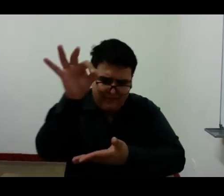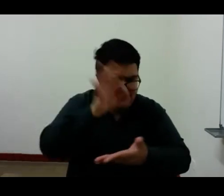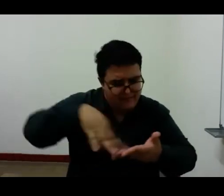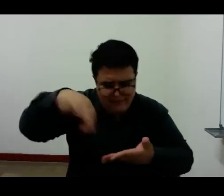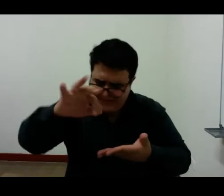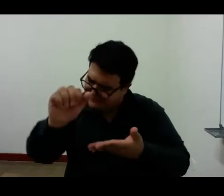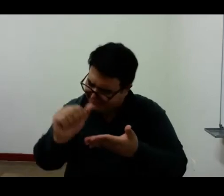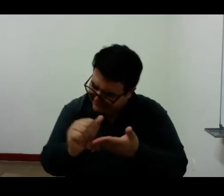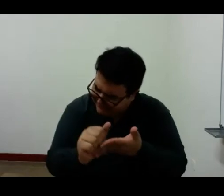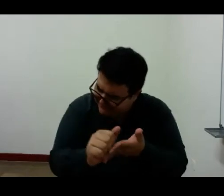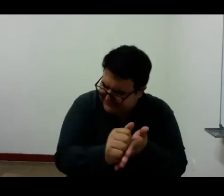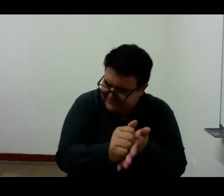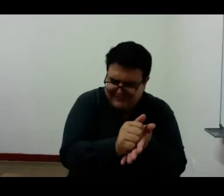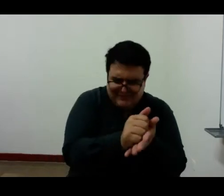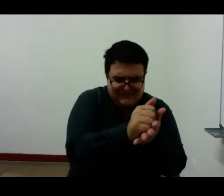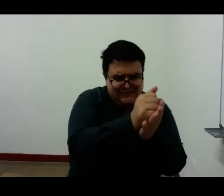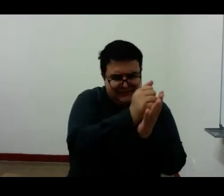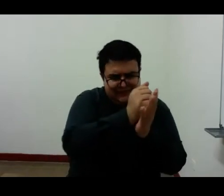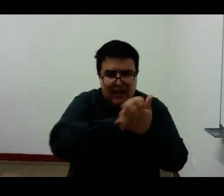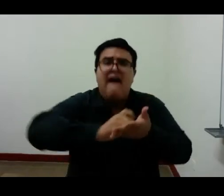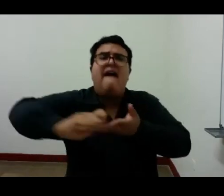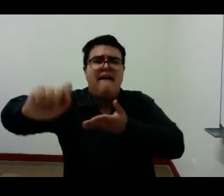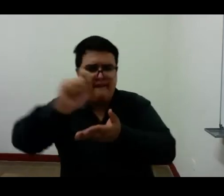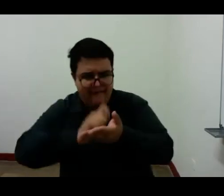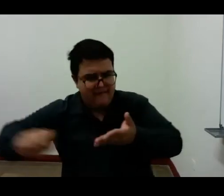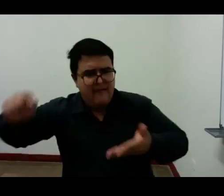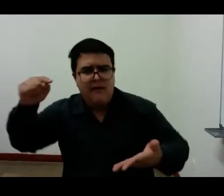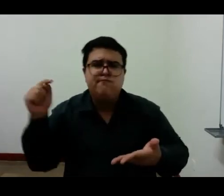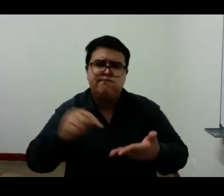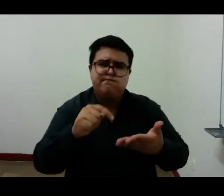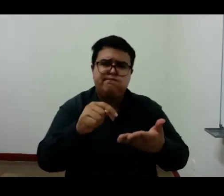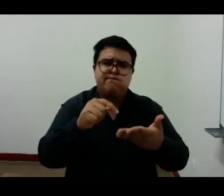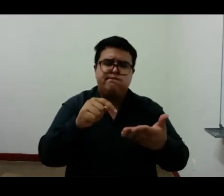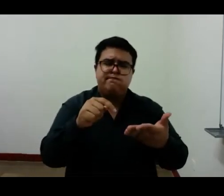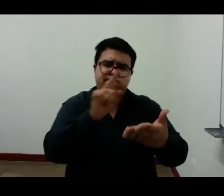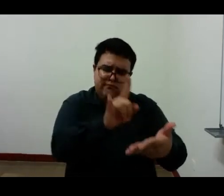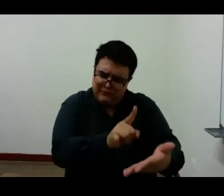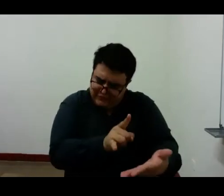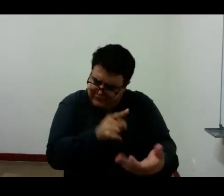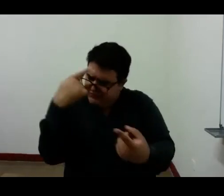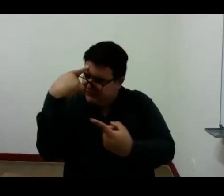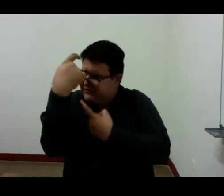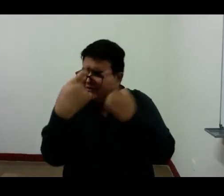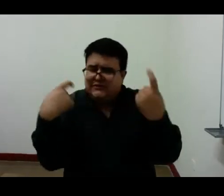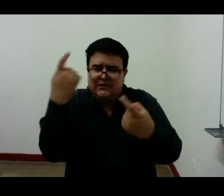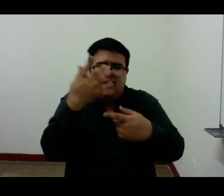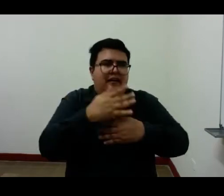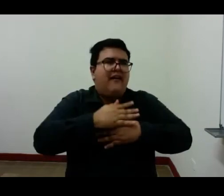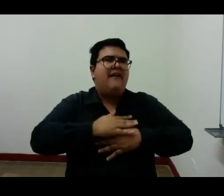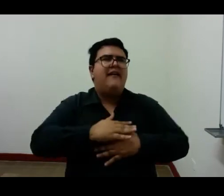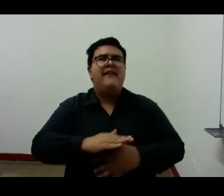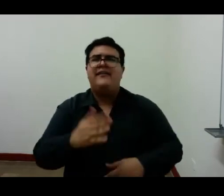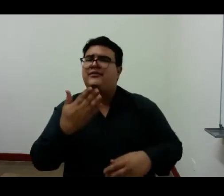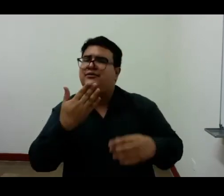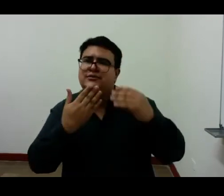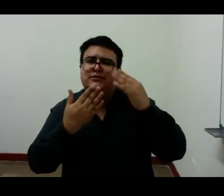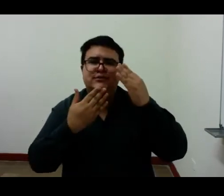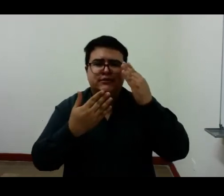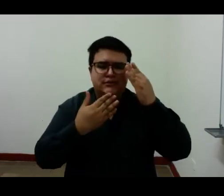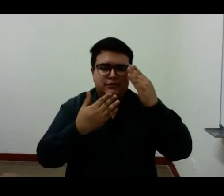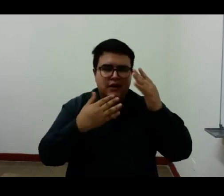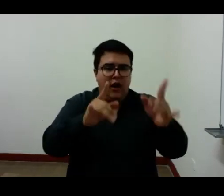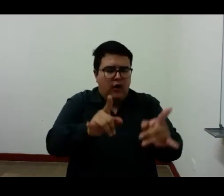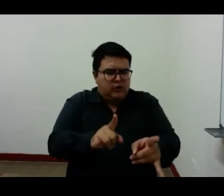escribir es esto raspar sin sosiego la tinta de los sentidos hasta que